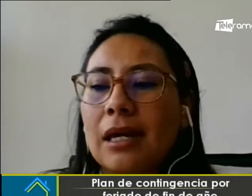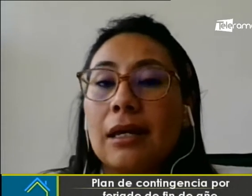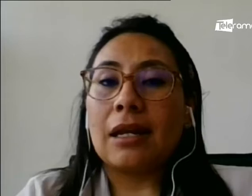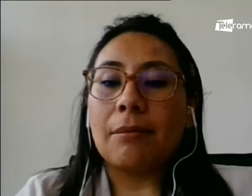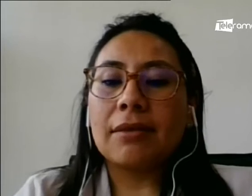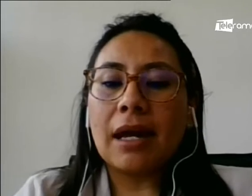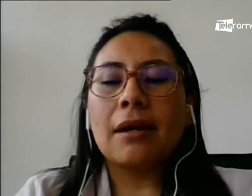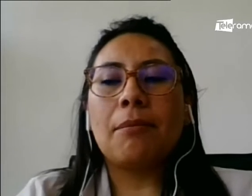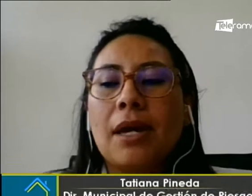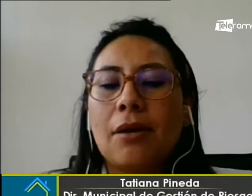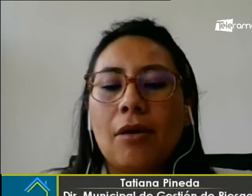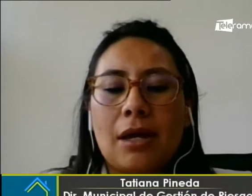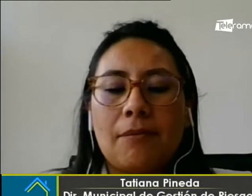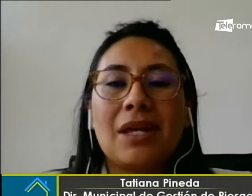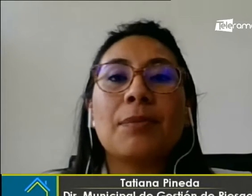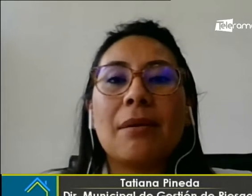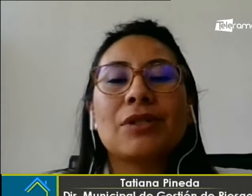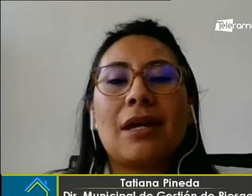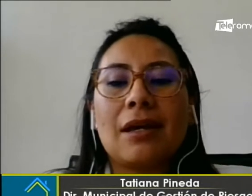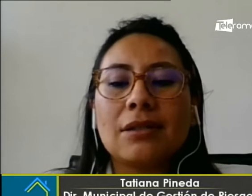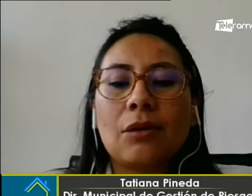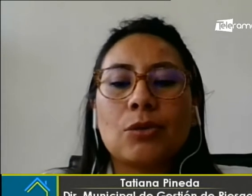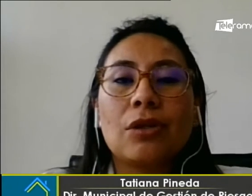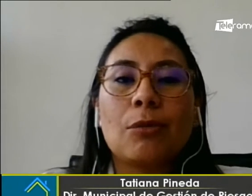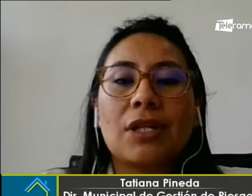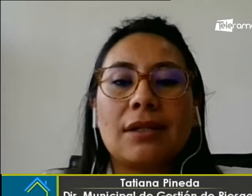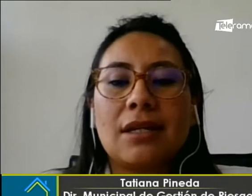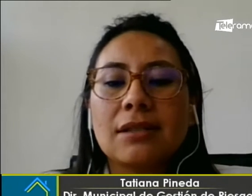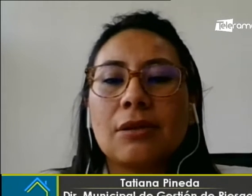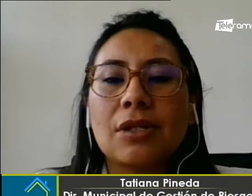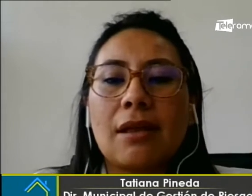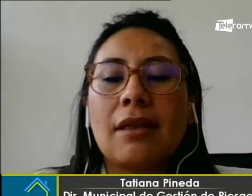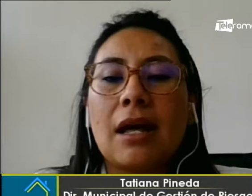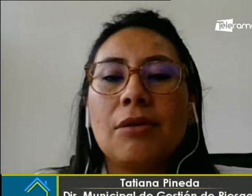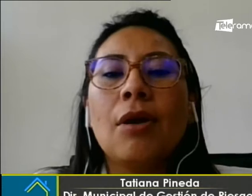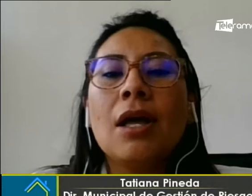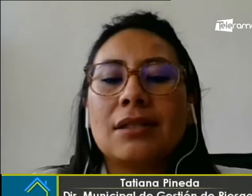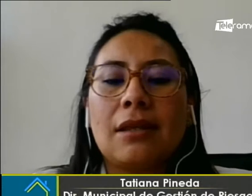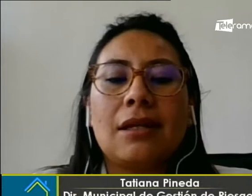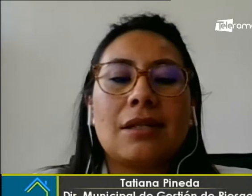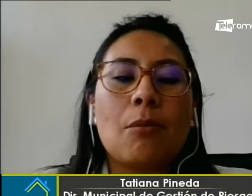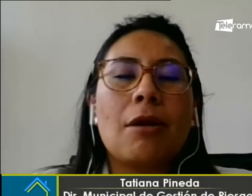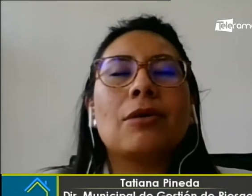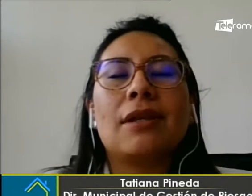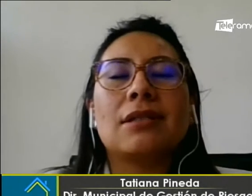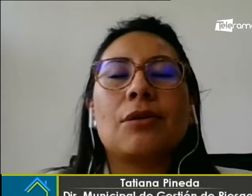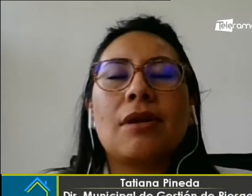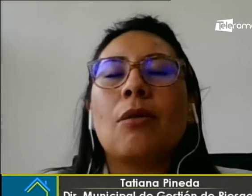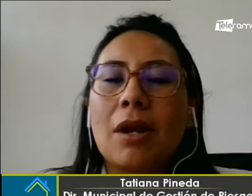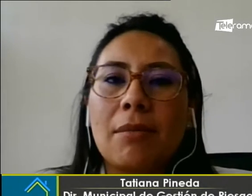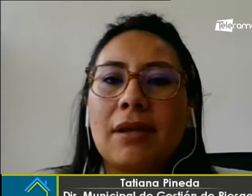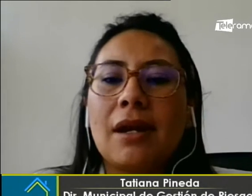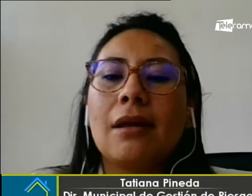más que lamentar. Pero esperemos que en estos últimos tres días que nos queda del año se desenvuelva o se